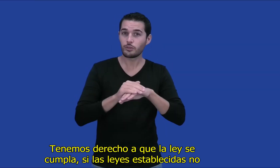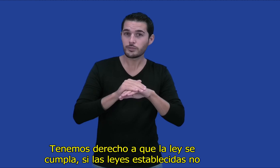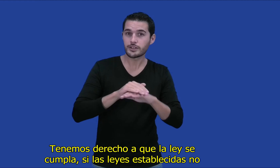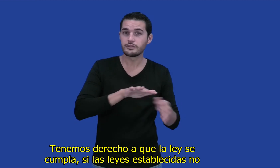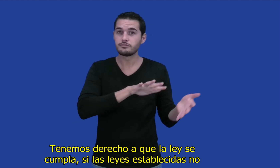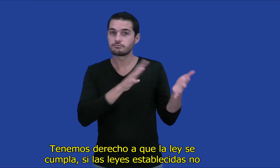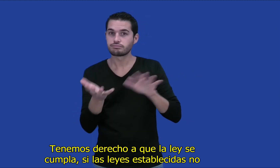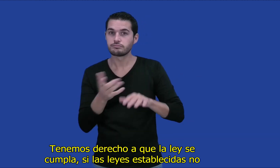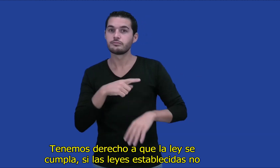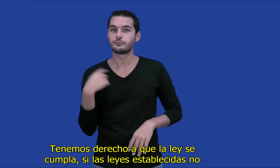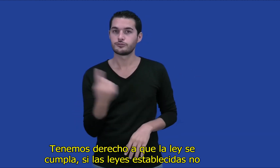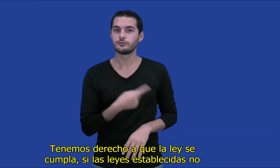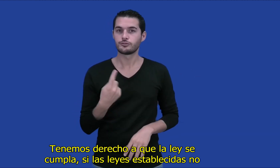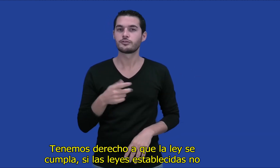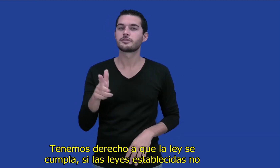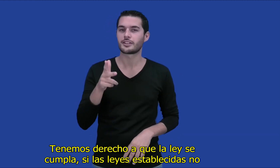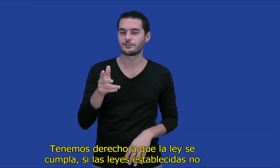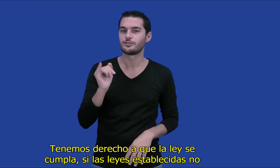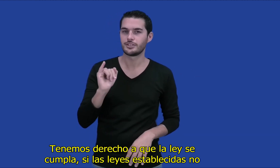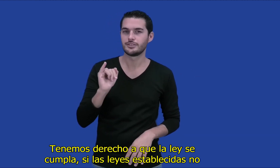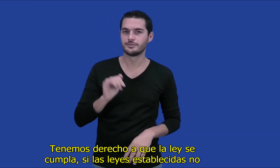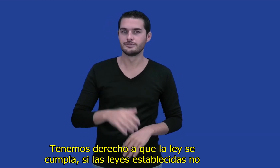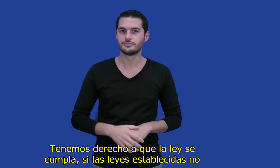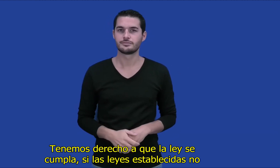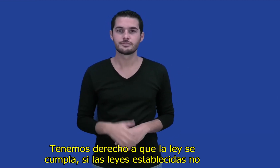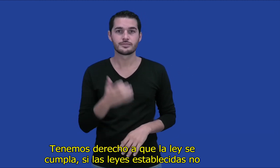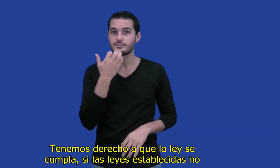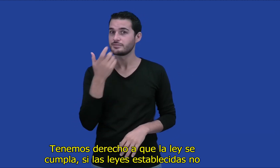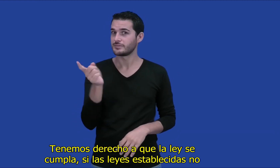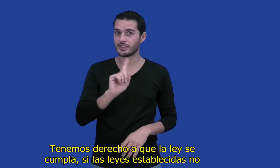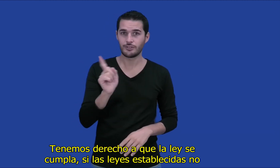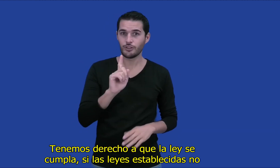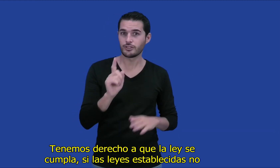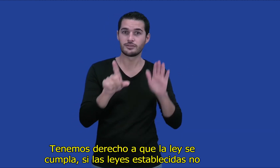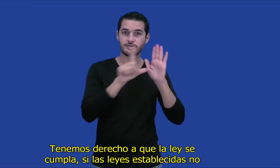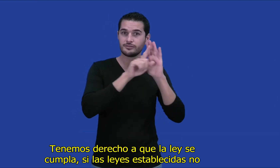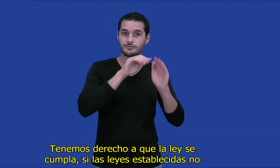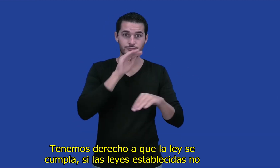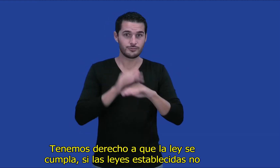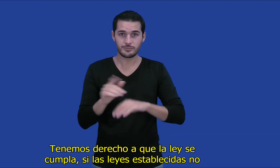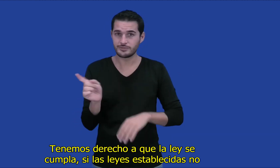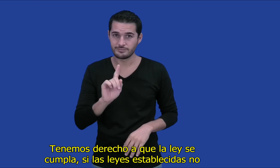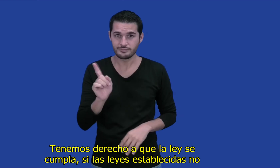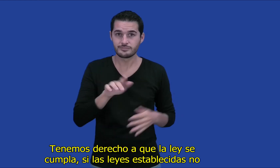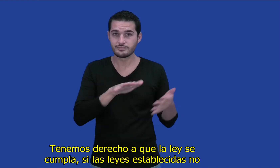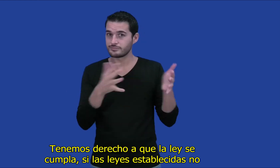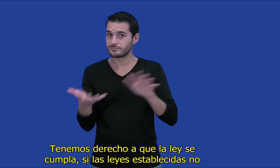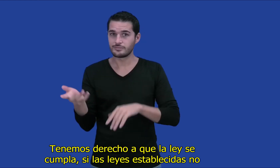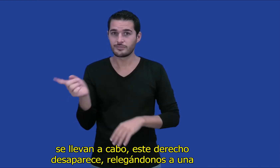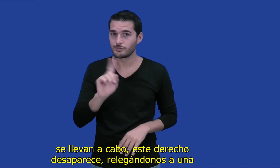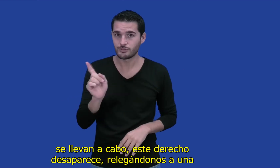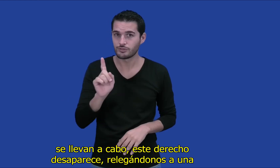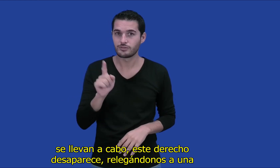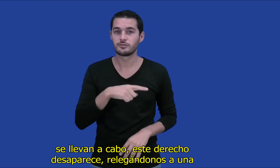Tenemos derecho a que la ley se cumpla. Si las leyes establecidas no se llevan a cabo, este derecho desaparece,